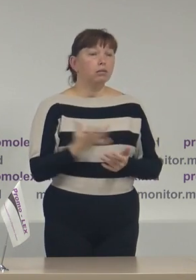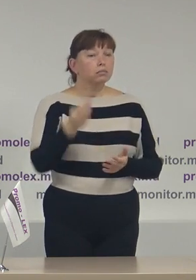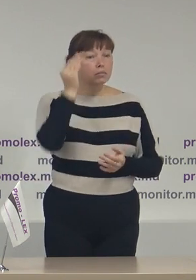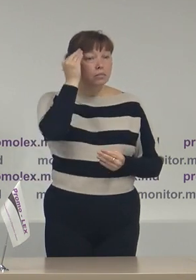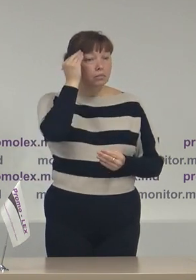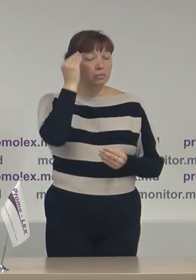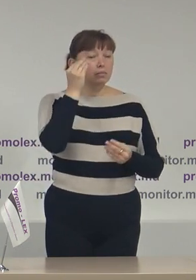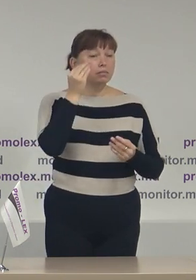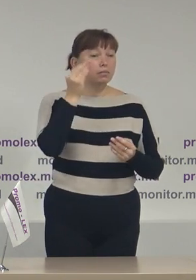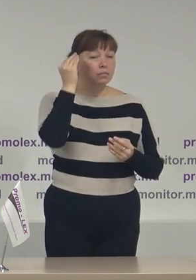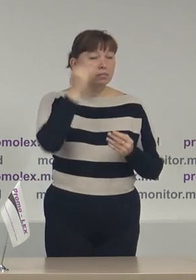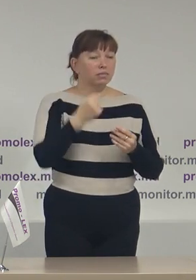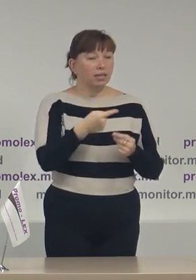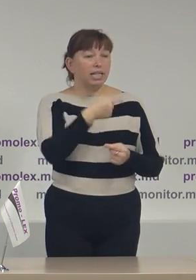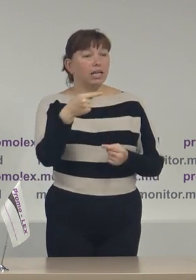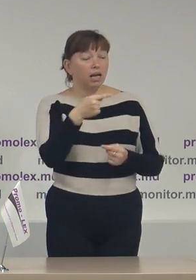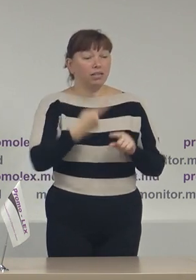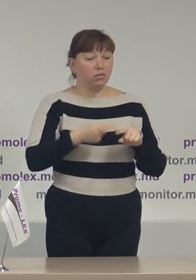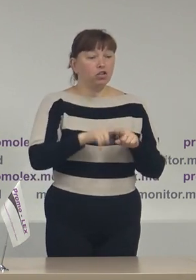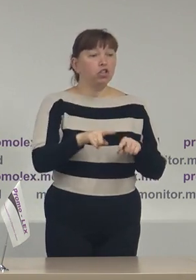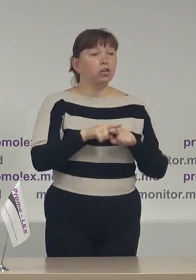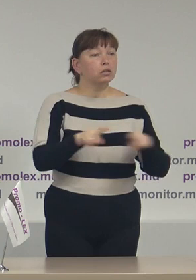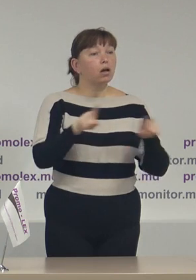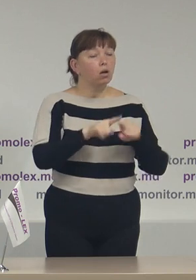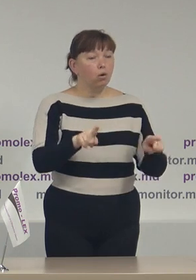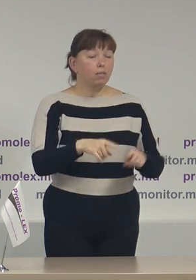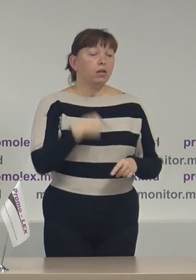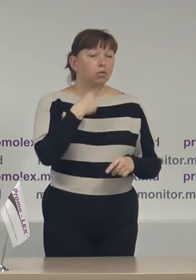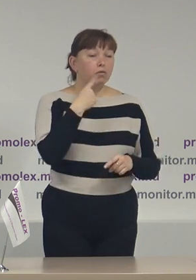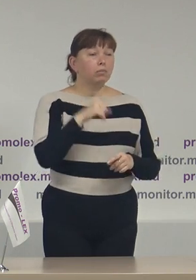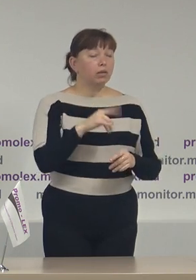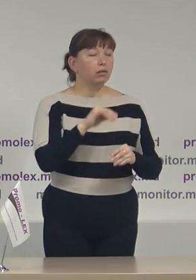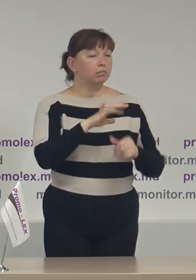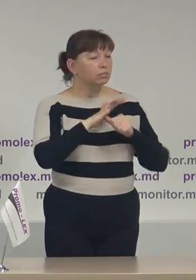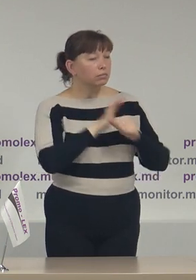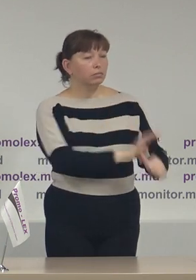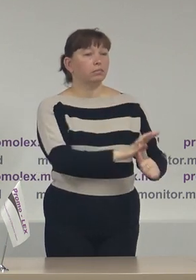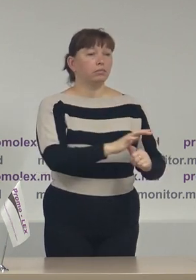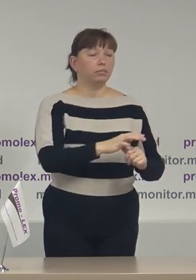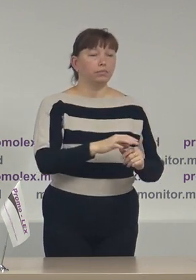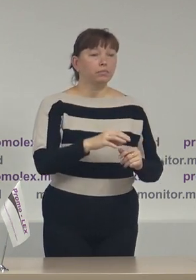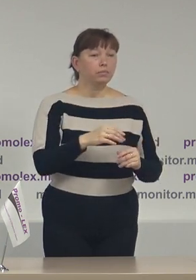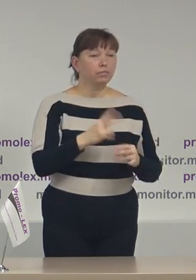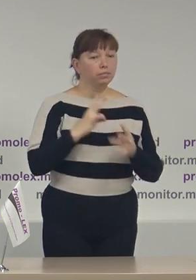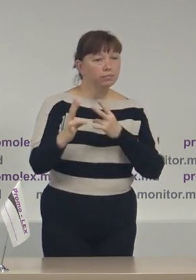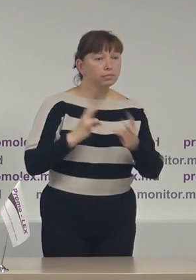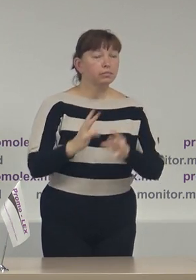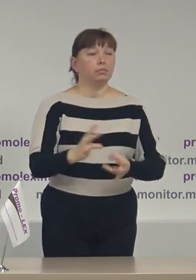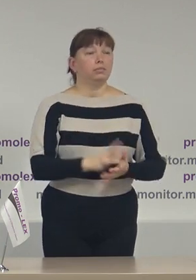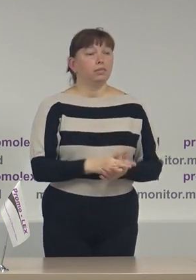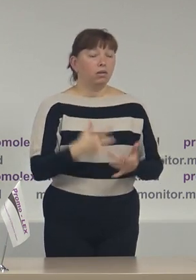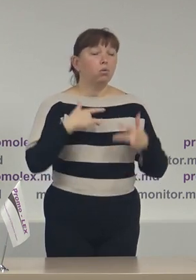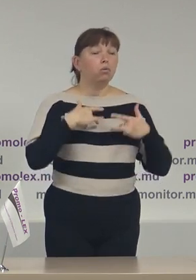chestiuni mai negative de campanie, vorbim aici de discursul de ură și instigare la discriminare, cu regret